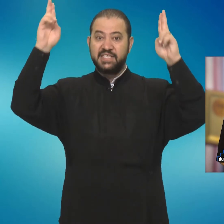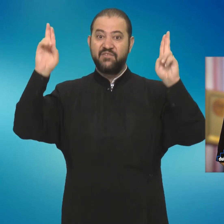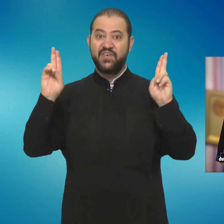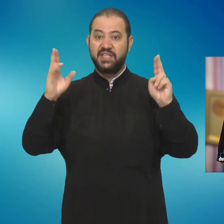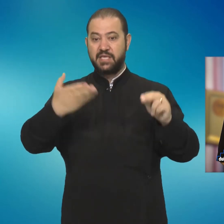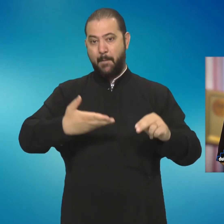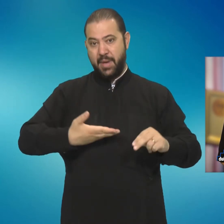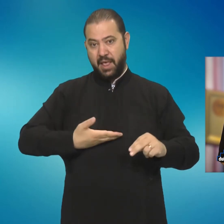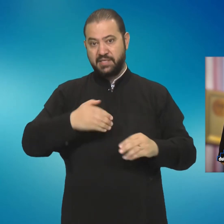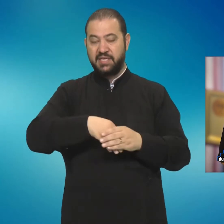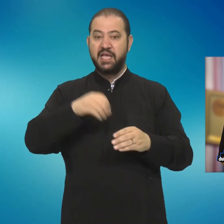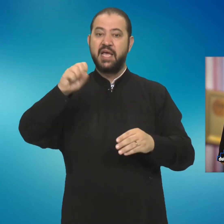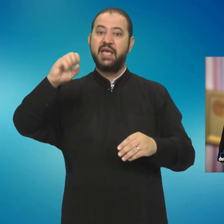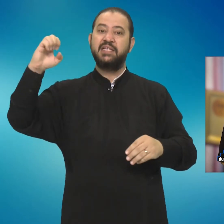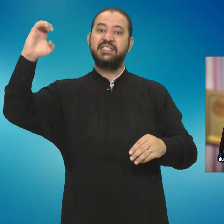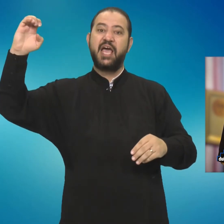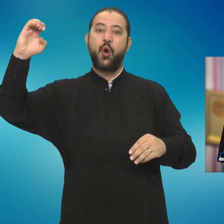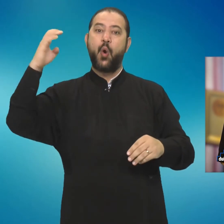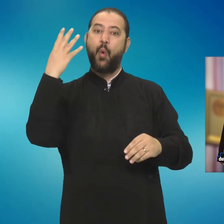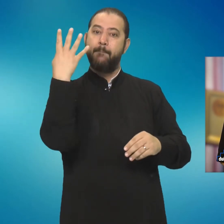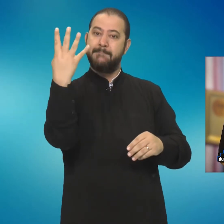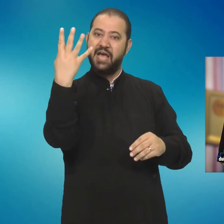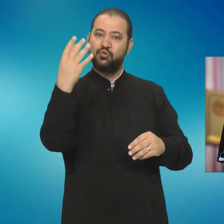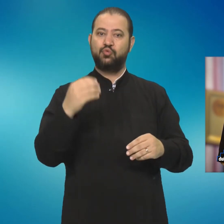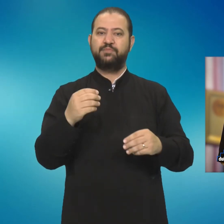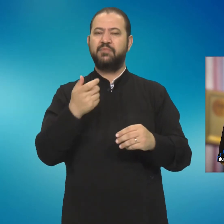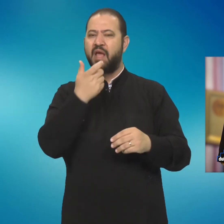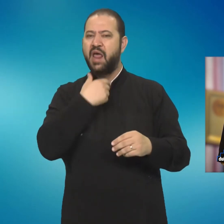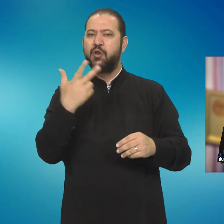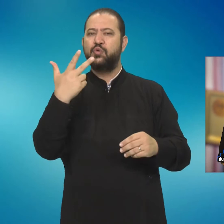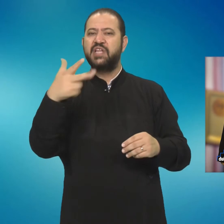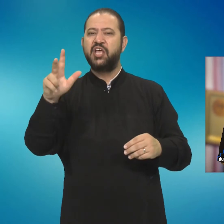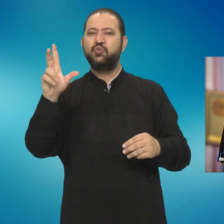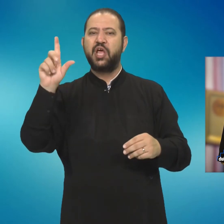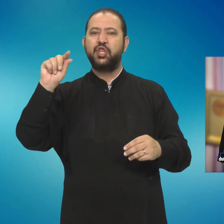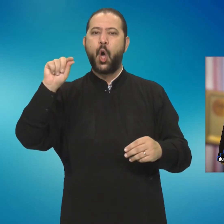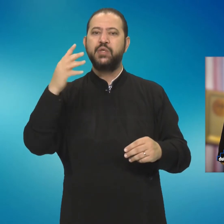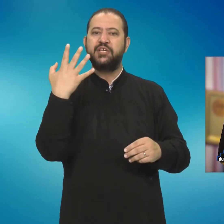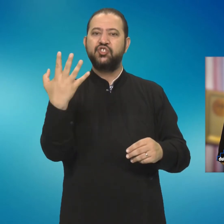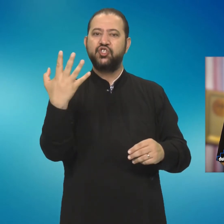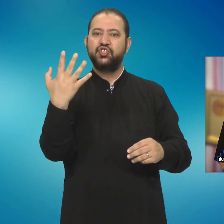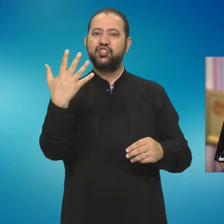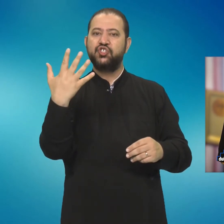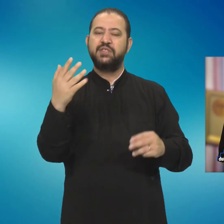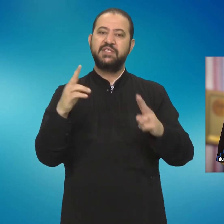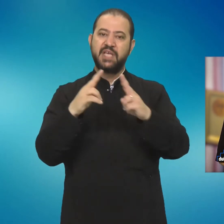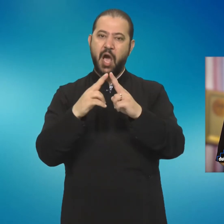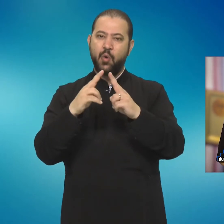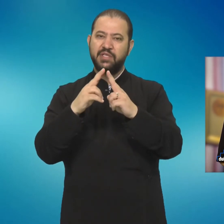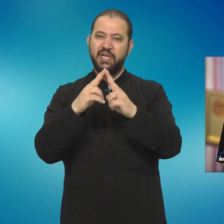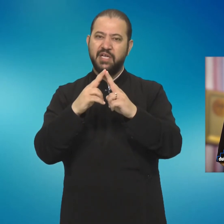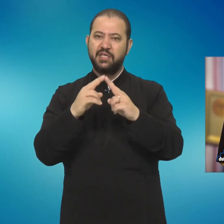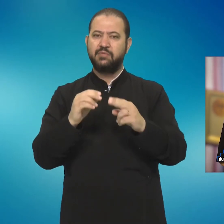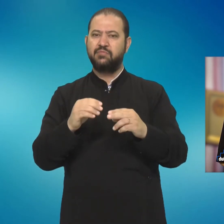Sfinții Părinți, în secolul IV, la Niceea, în anul 325, s-au întrunit